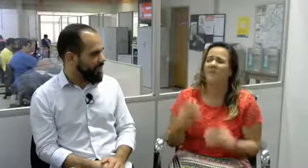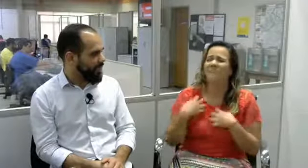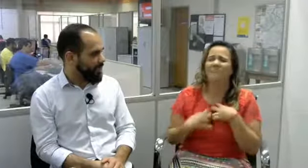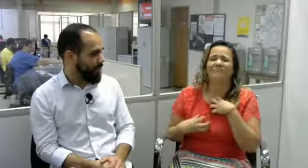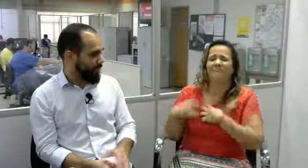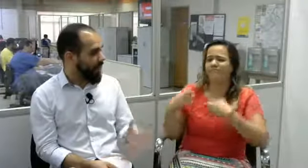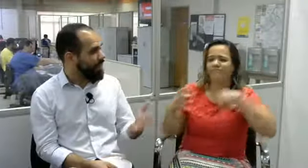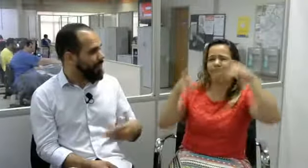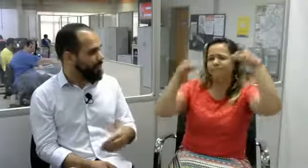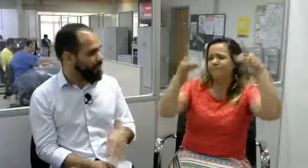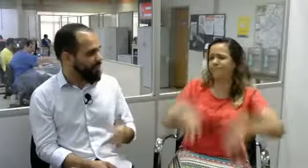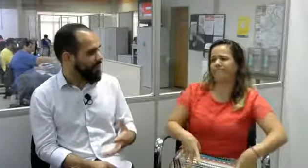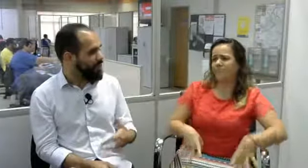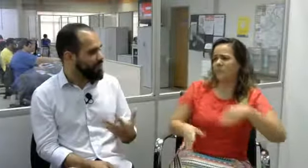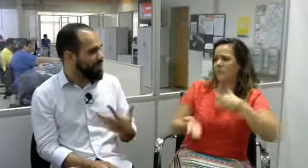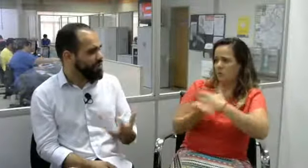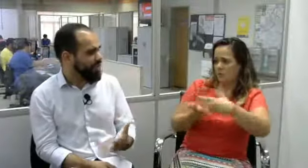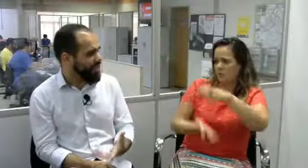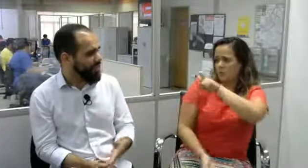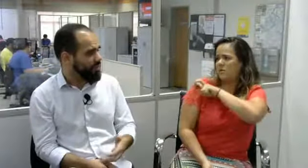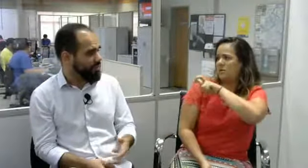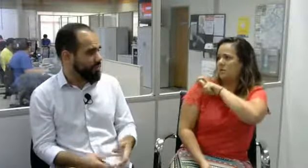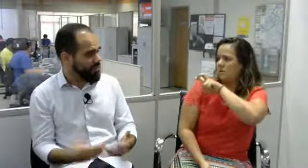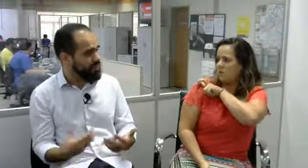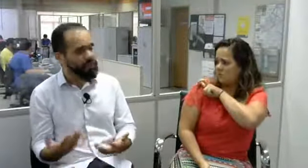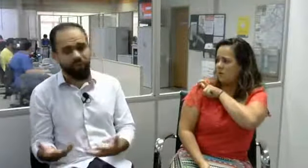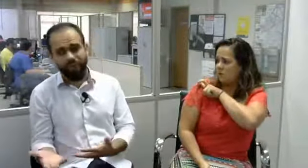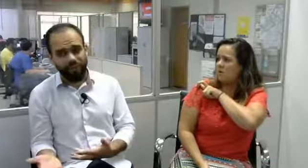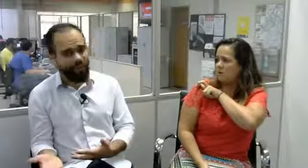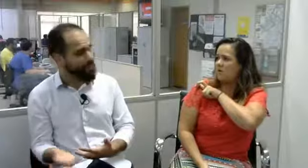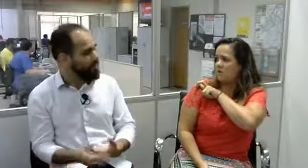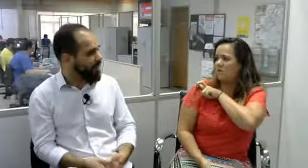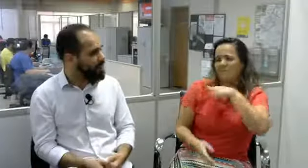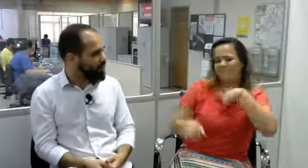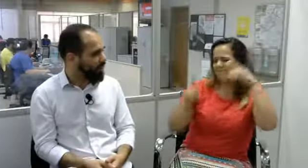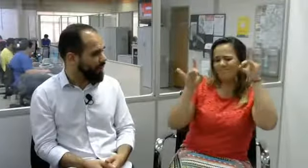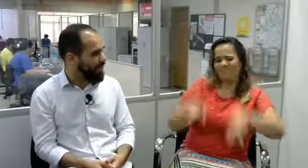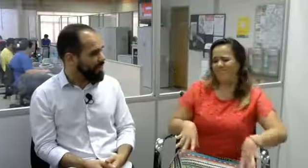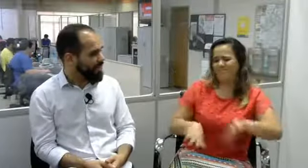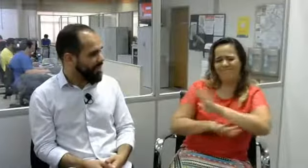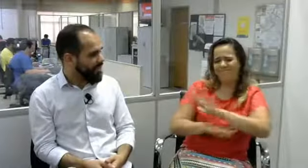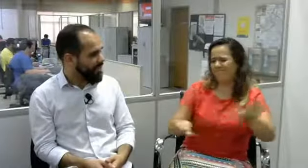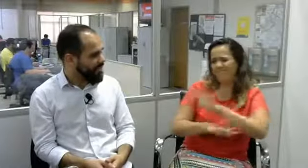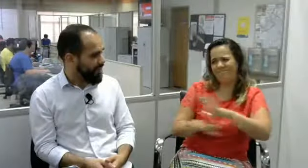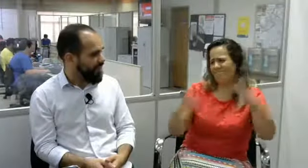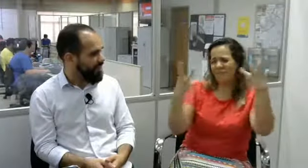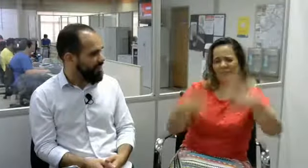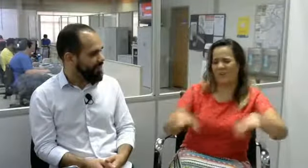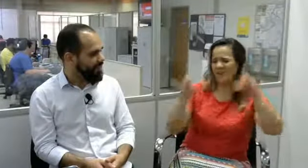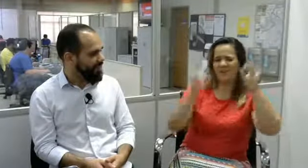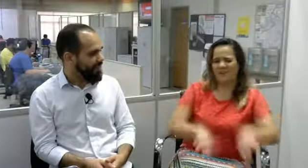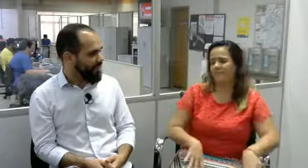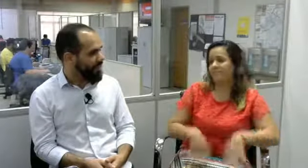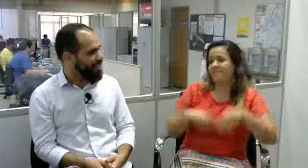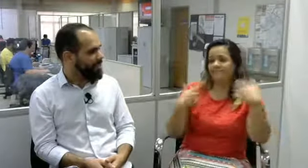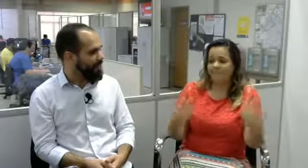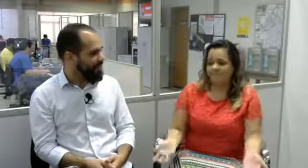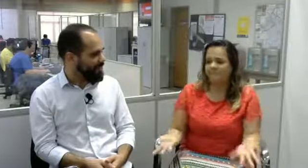Até aí, a professora falava e eu não entendia nada. Inclusive, tinha vontade de abandonar a escola. Na quinta série, eu não queria mais ir para a